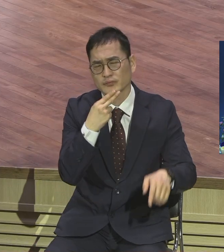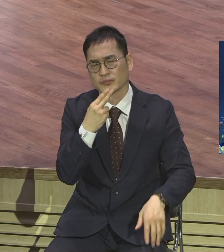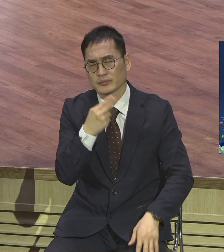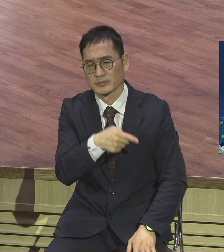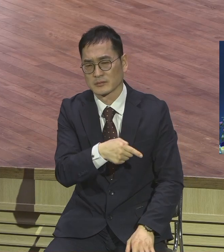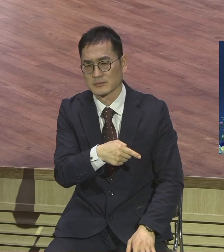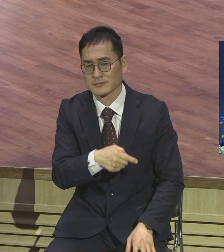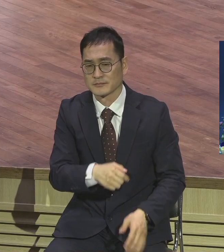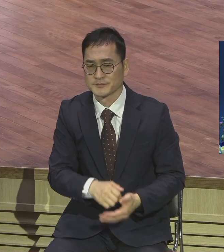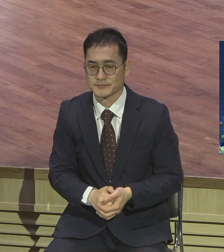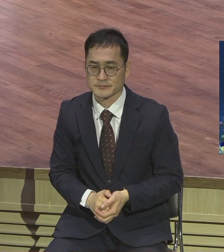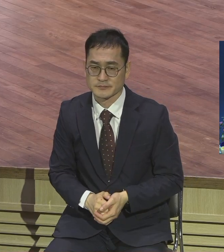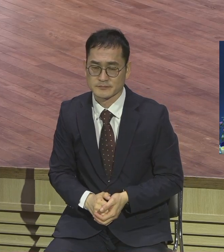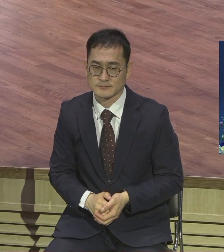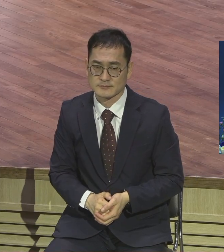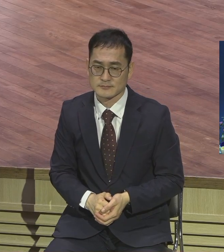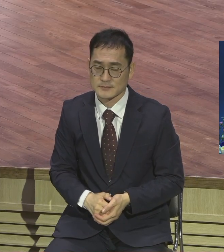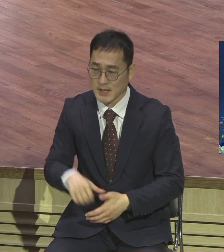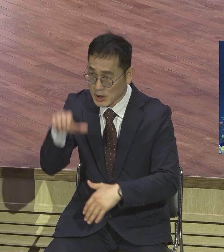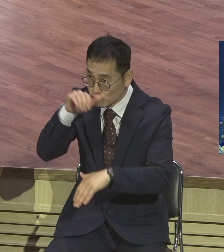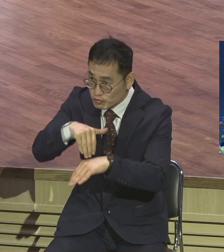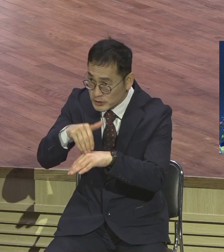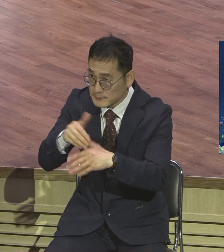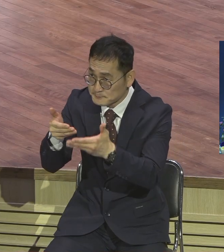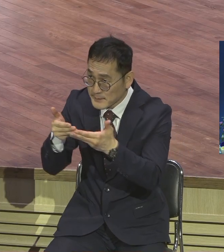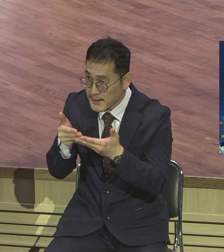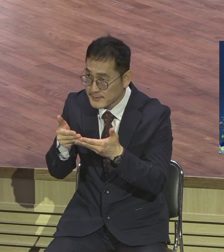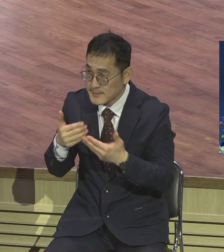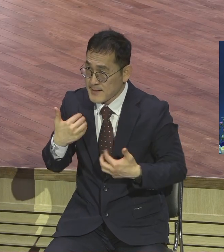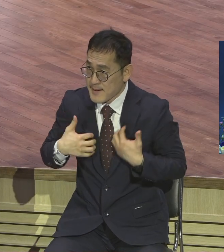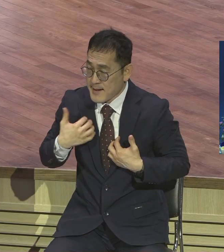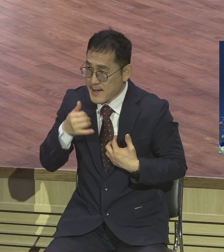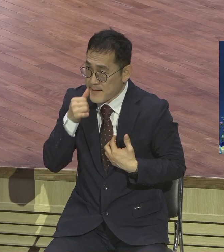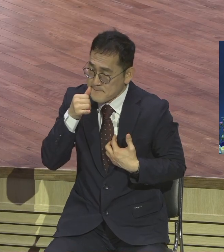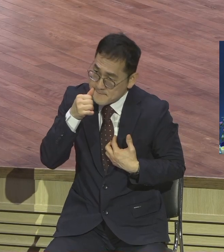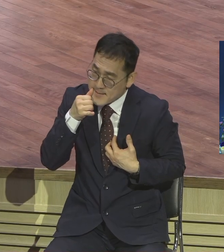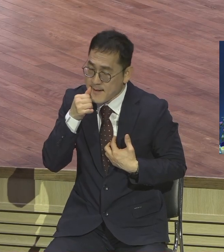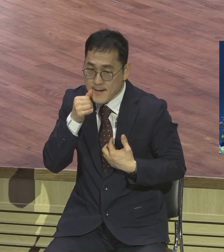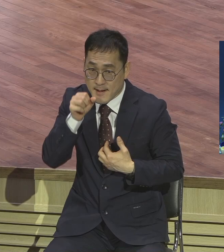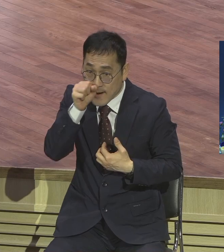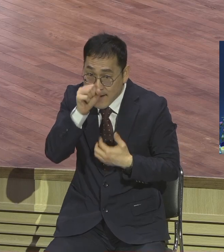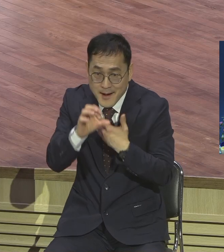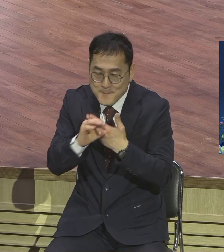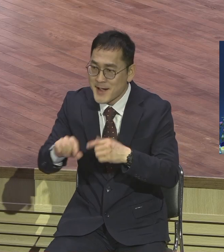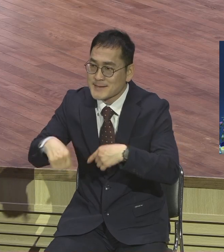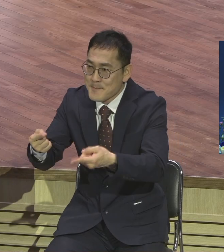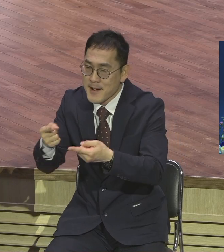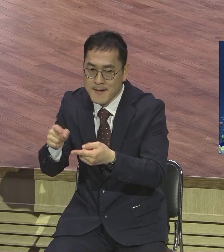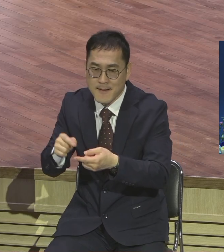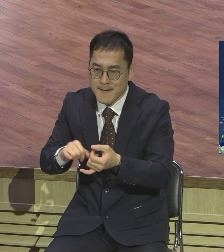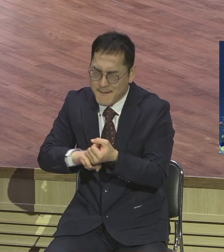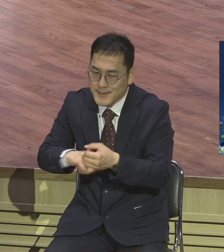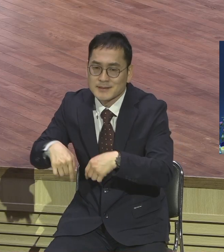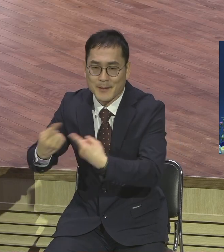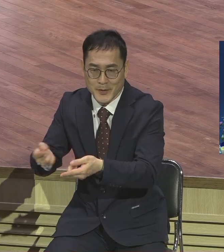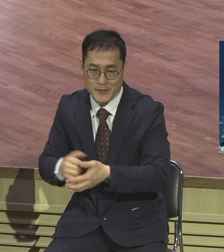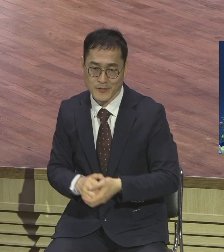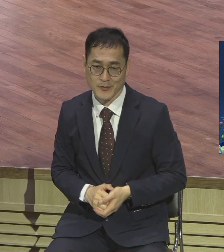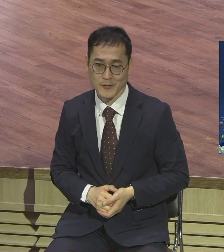분들은 다 참여하죠 훈련의 재미를 알고 훈련 통해서 응답받는 사람들은 뭐 눈에 불을 켜고 참여한대요 훈련의 중요성을 모르는